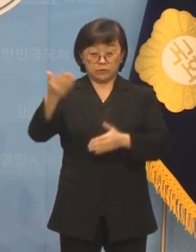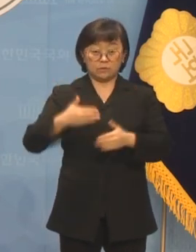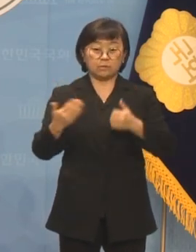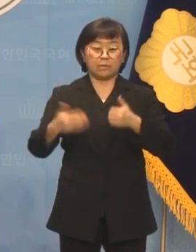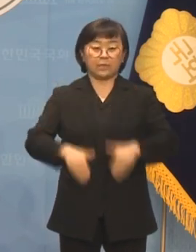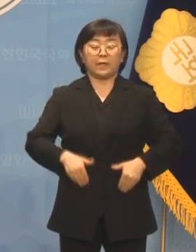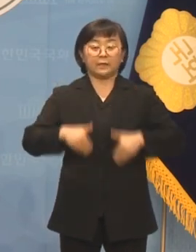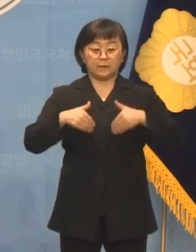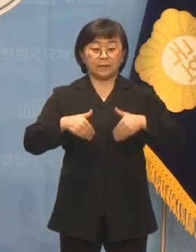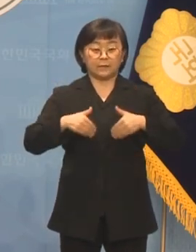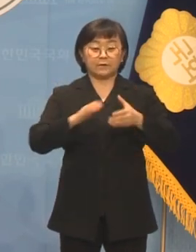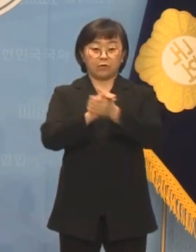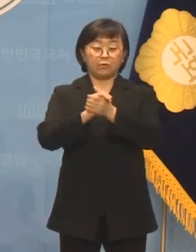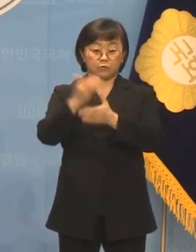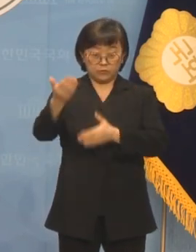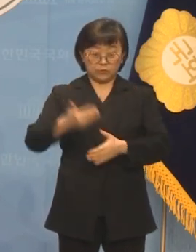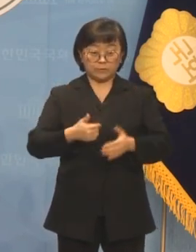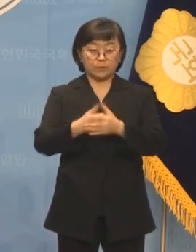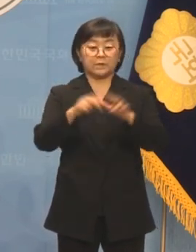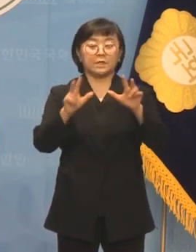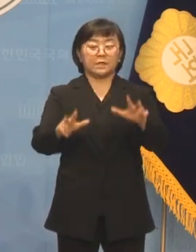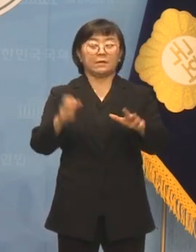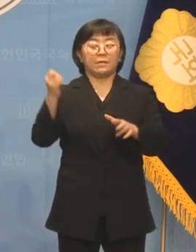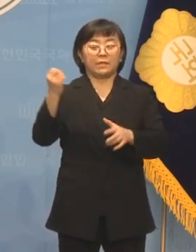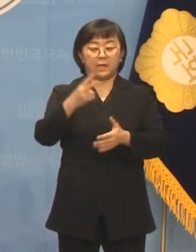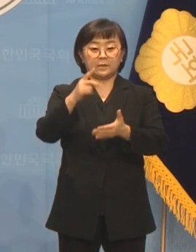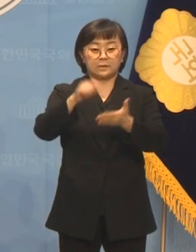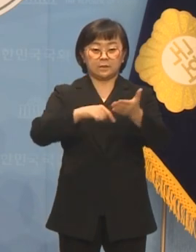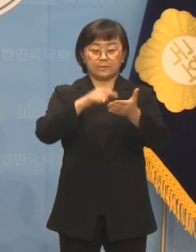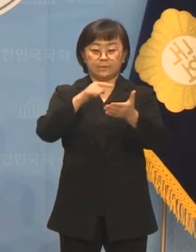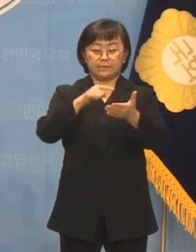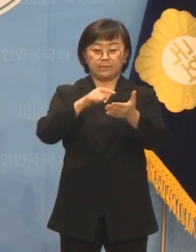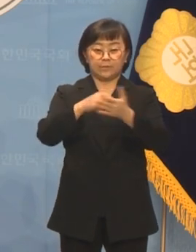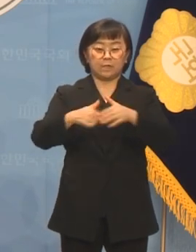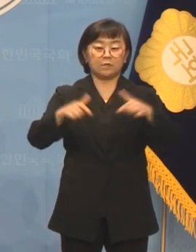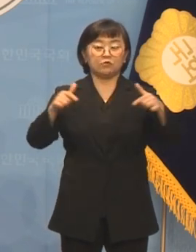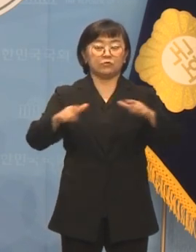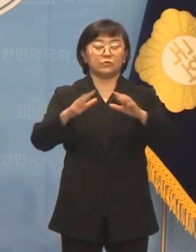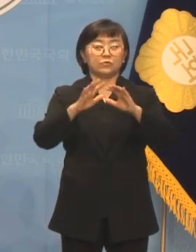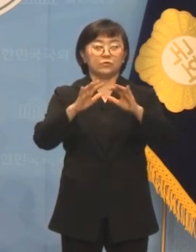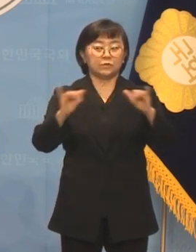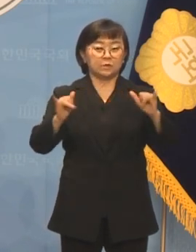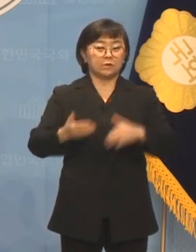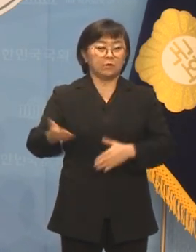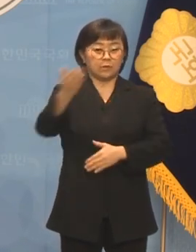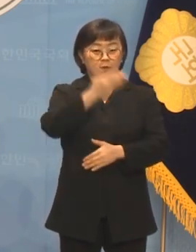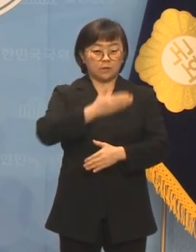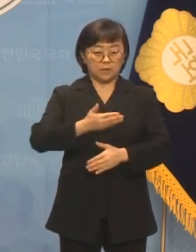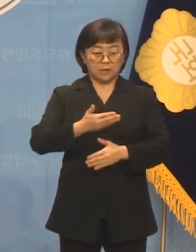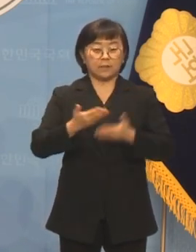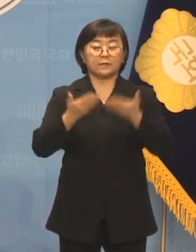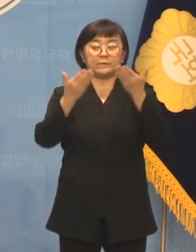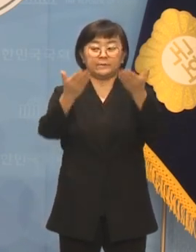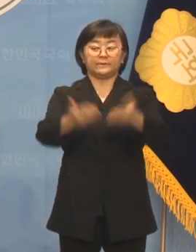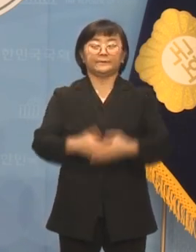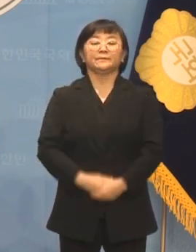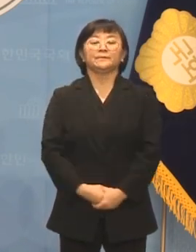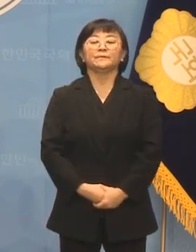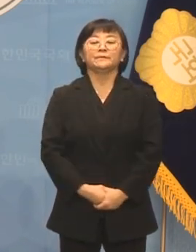따뜻한 손 이제 제가 다시 인천 서구울 주민분들께 내밀어 드리겠습니다.